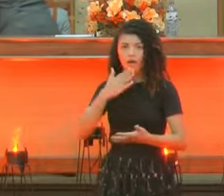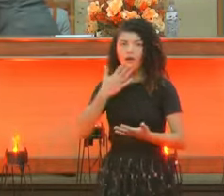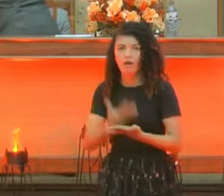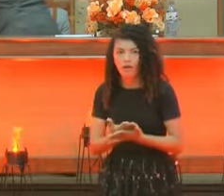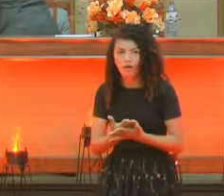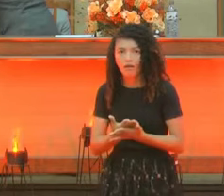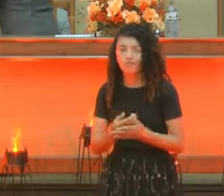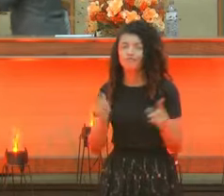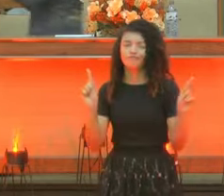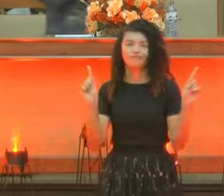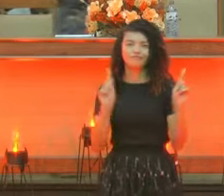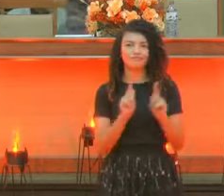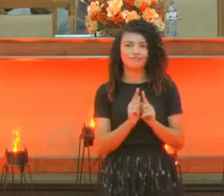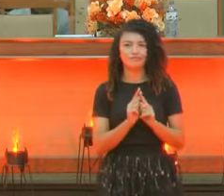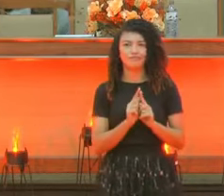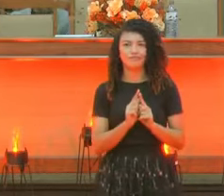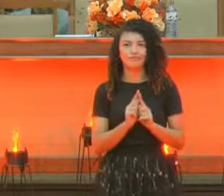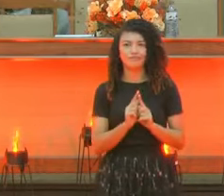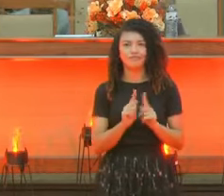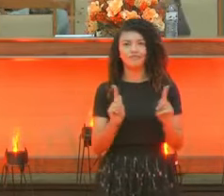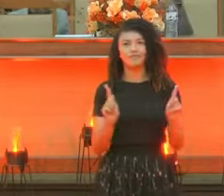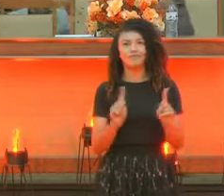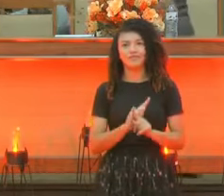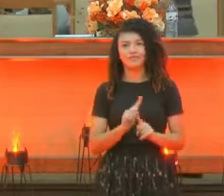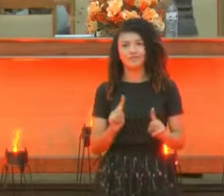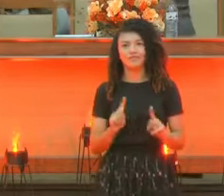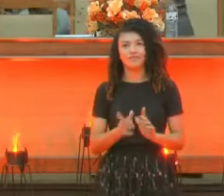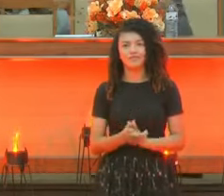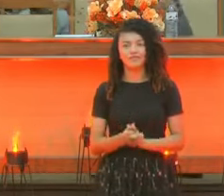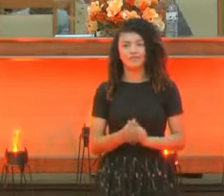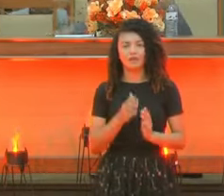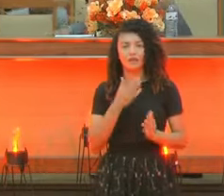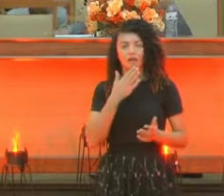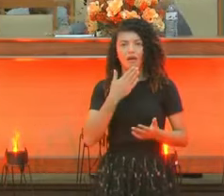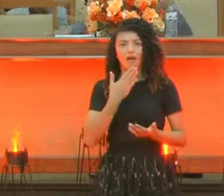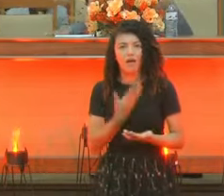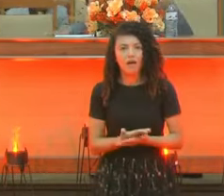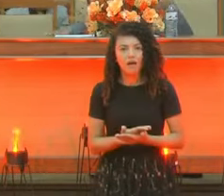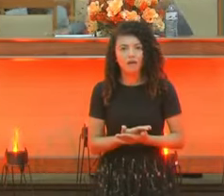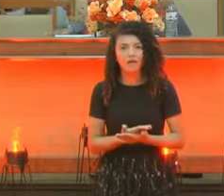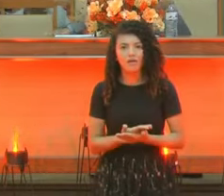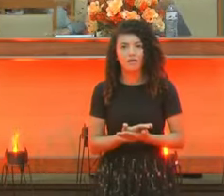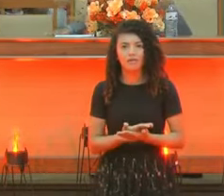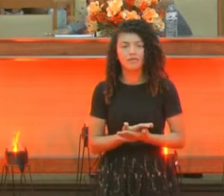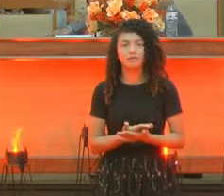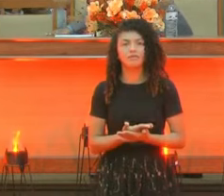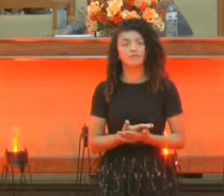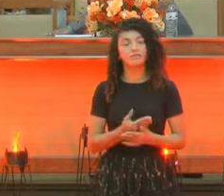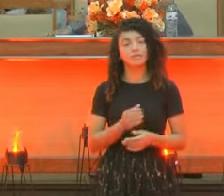Não. Sim. Olha lá. Eu vou ficar perplexo? Sim.